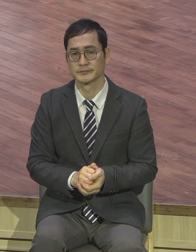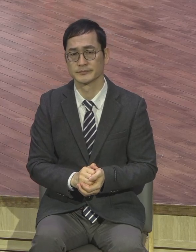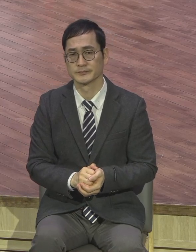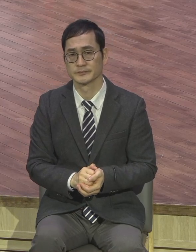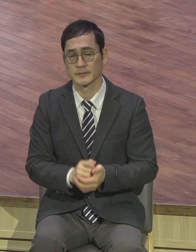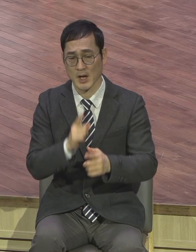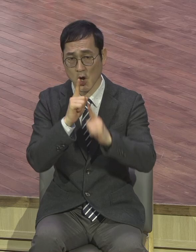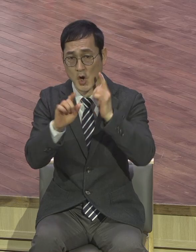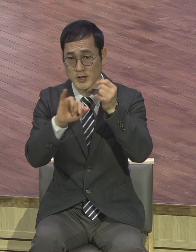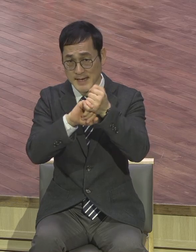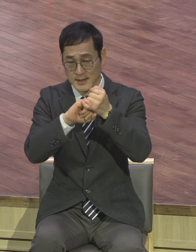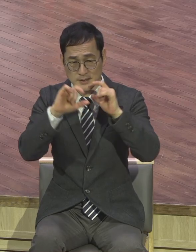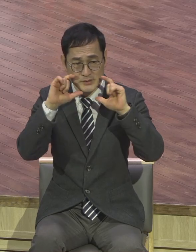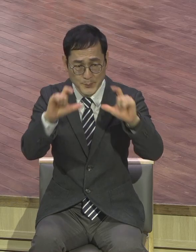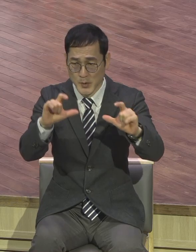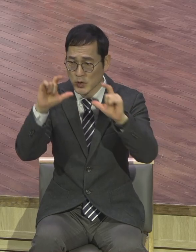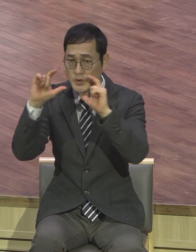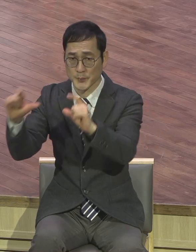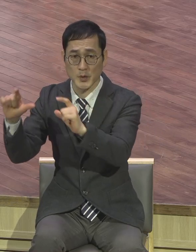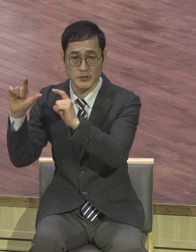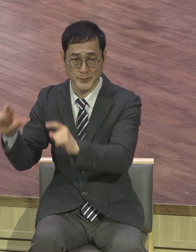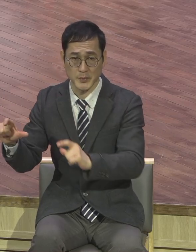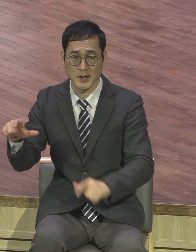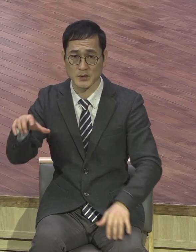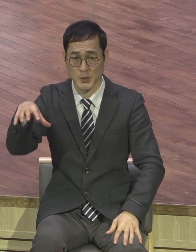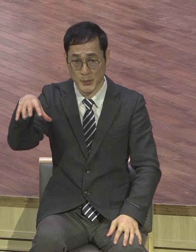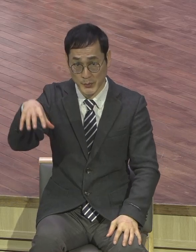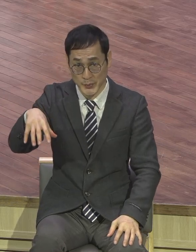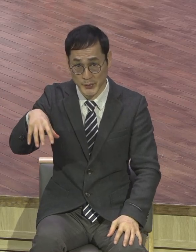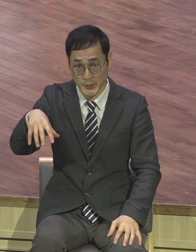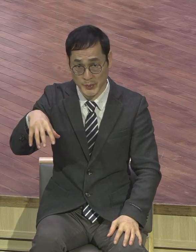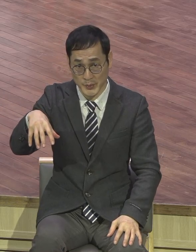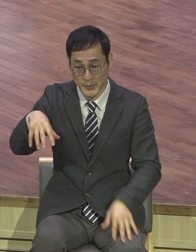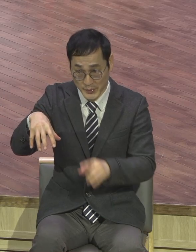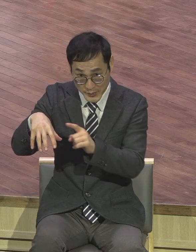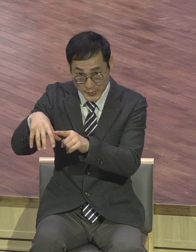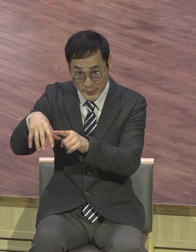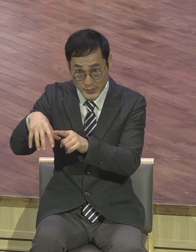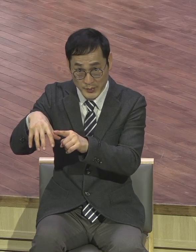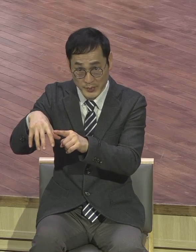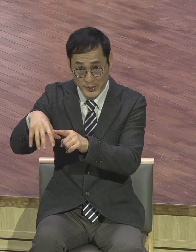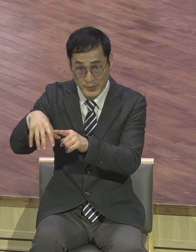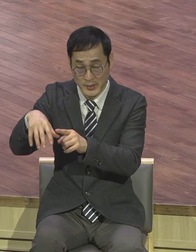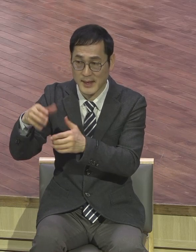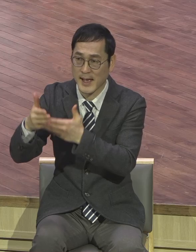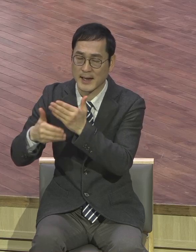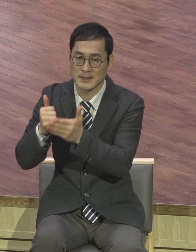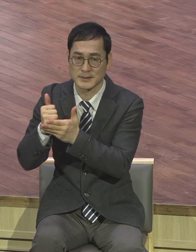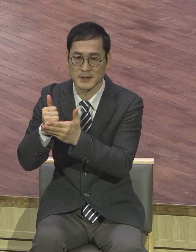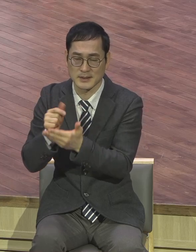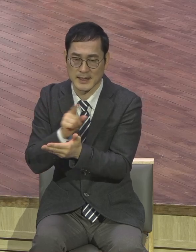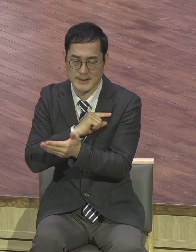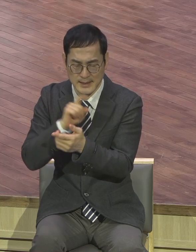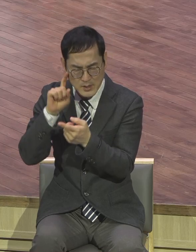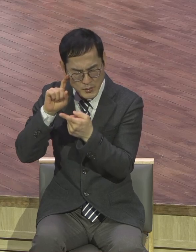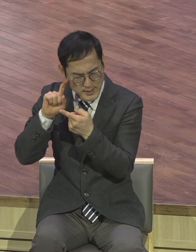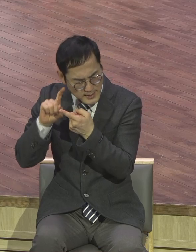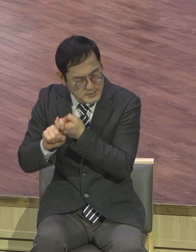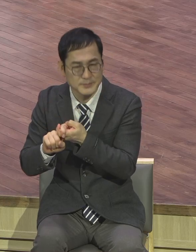선포되는 이 현장이 하나님 최고 관심이에요. 최고 관심 그것이 우리 교회라고